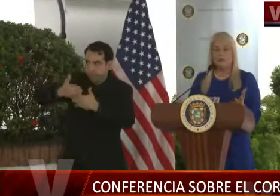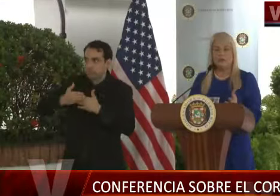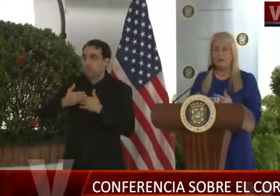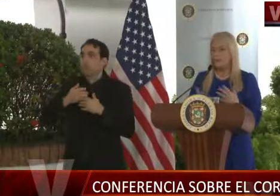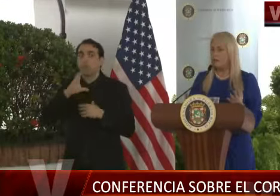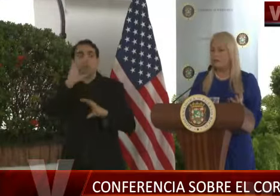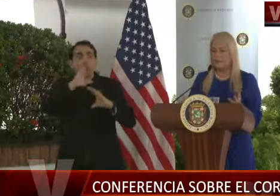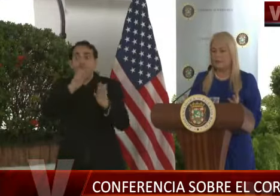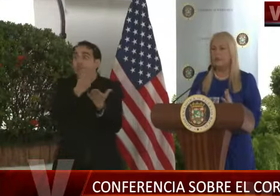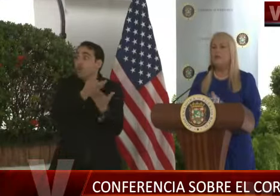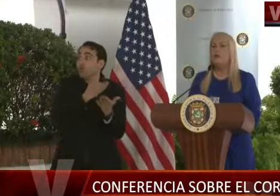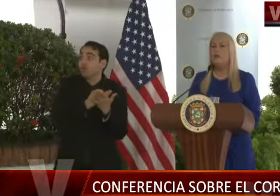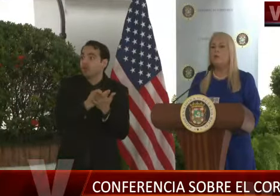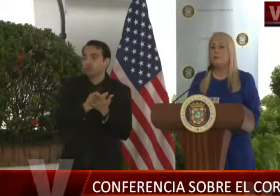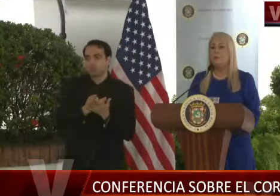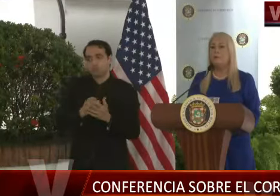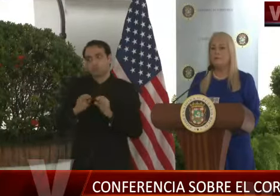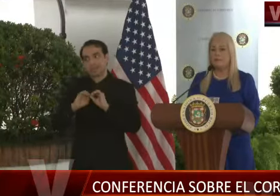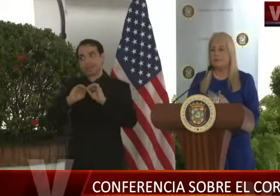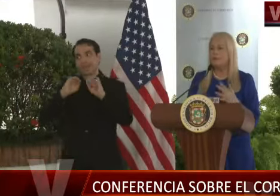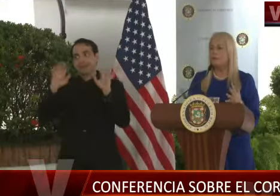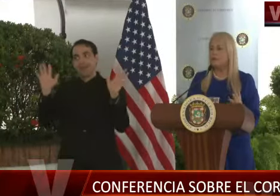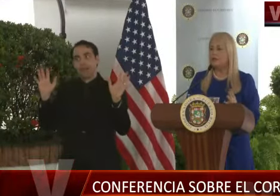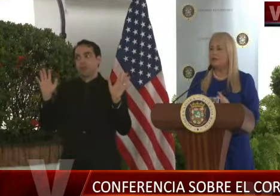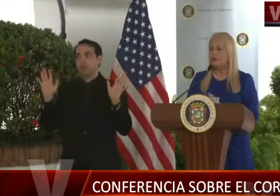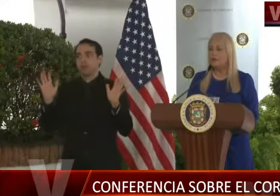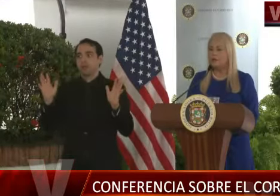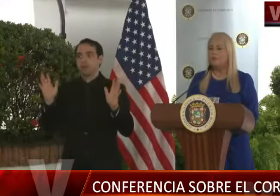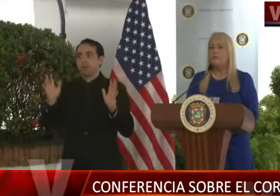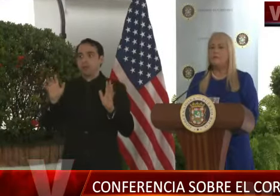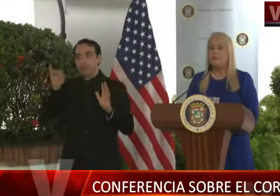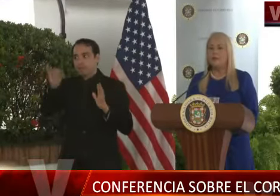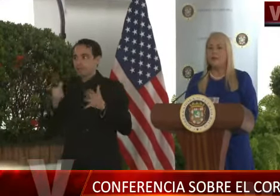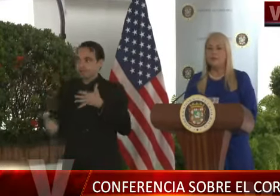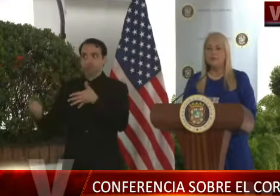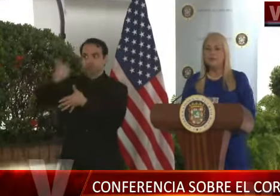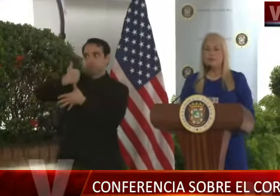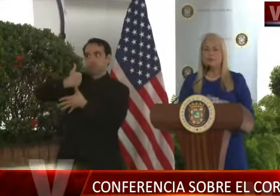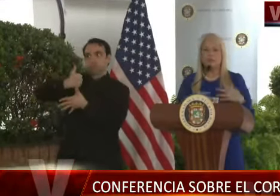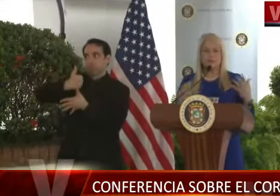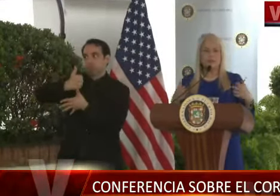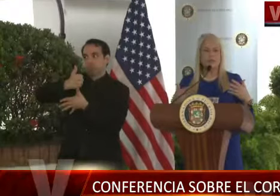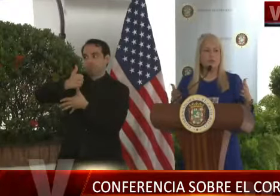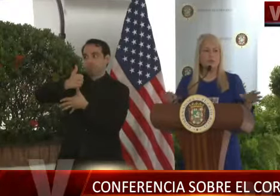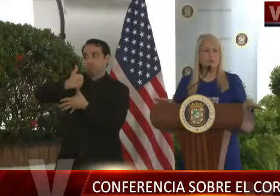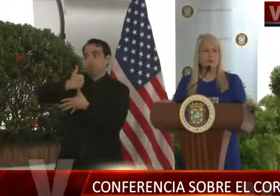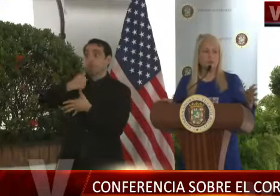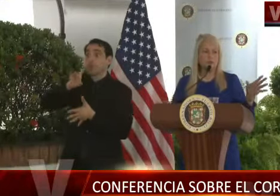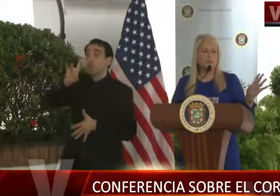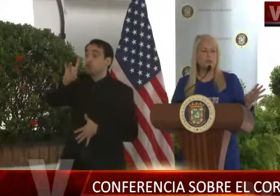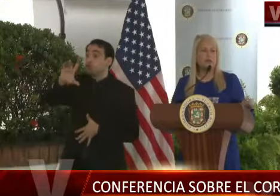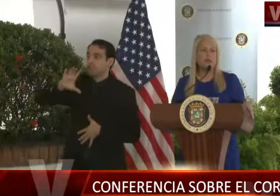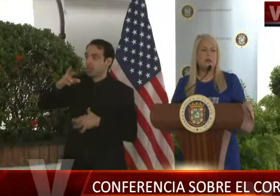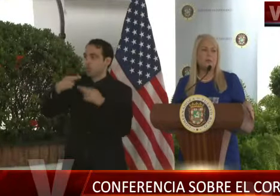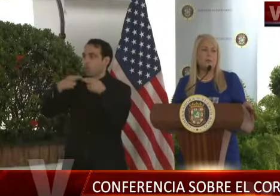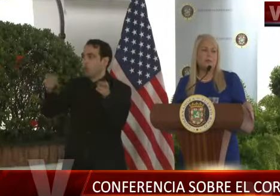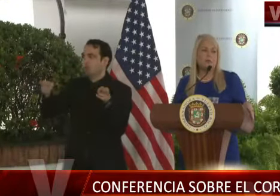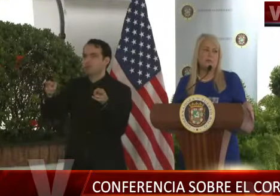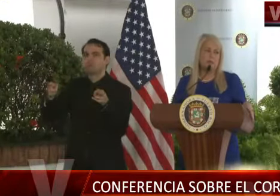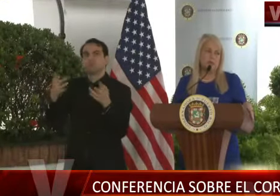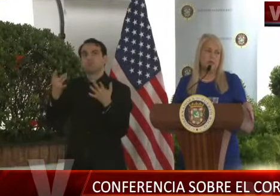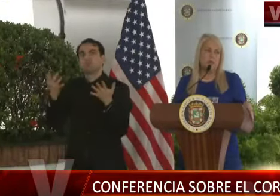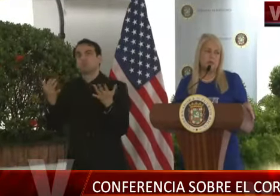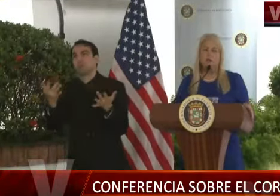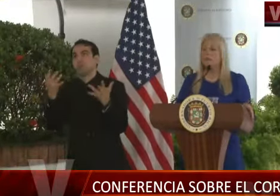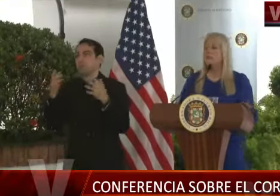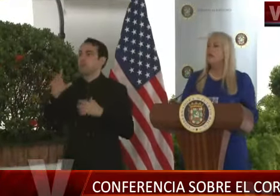fondos, obviamente aquí no va a ser un impedimento, eso tiene prioridad, pero esos cerca de 800 cuartos se tardarían como unos